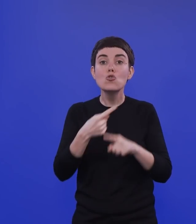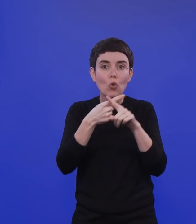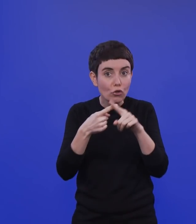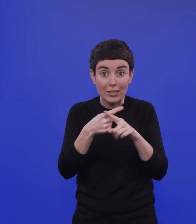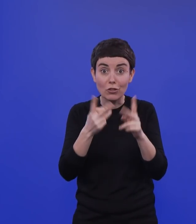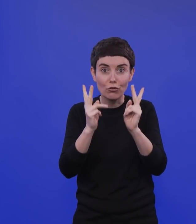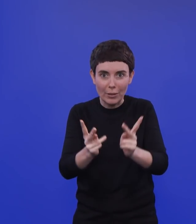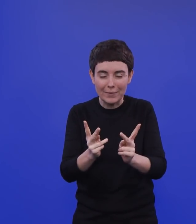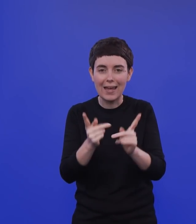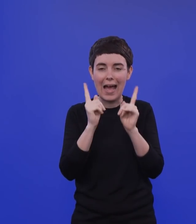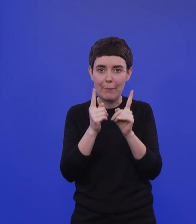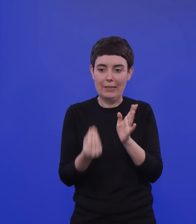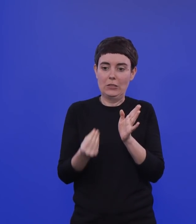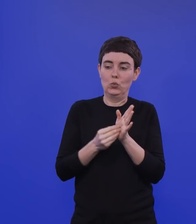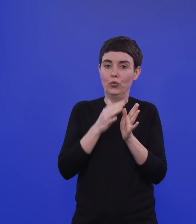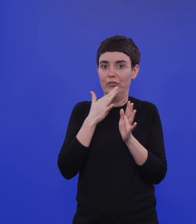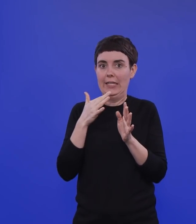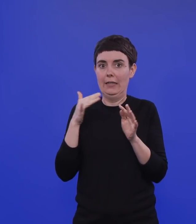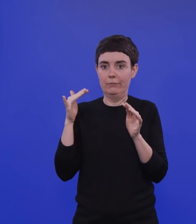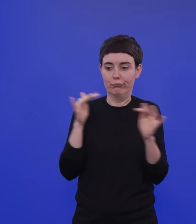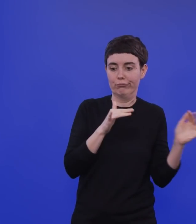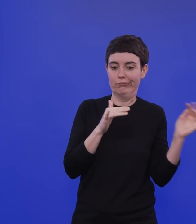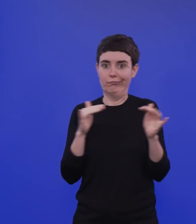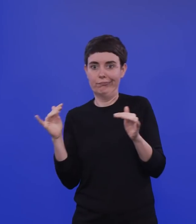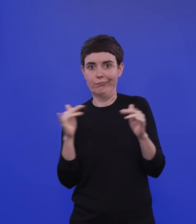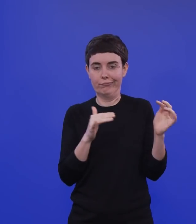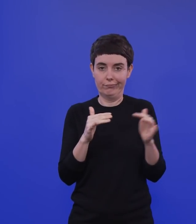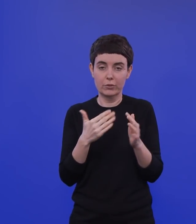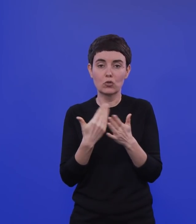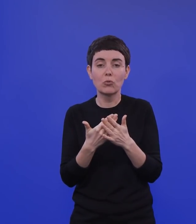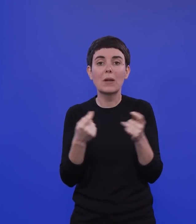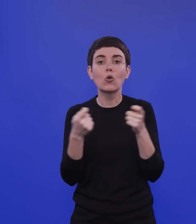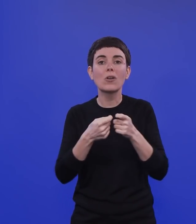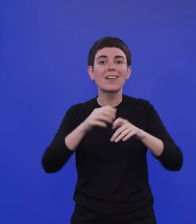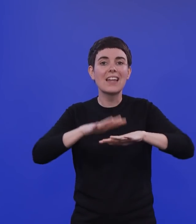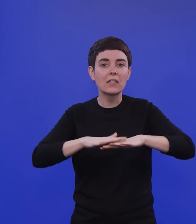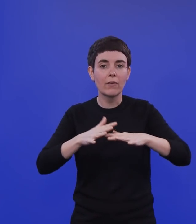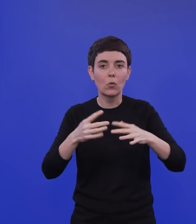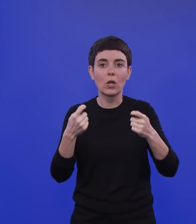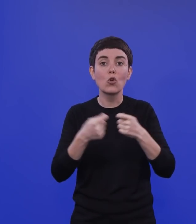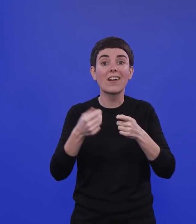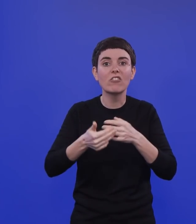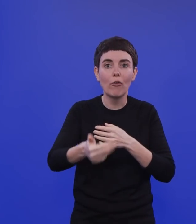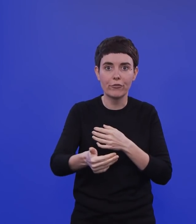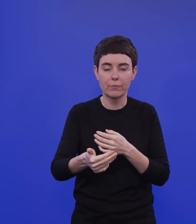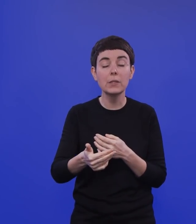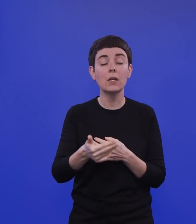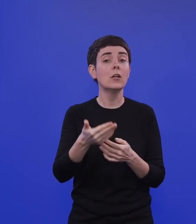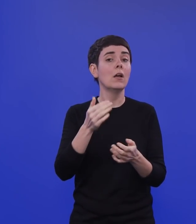viele Dinge rein. Eines sind Kontaktnetzwerke und Kontakthäufigkeit. Stellen wir uns das mal einfach so vor, wir haben diese Bevölkerung,